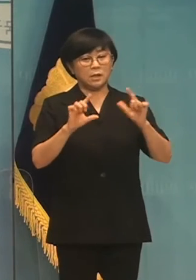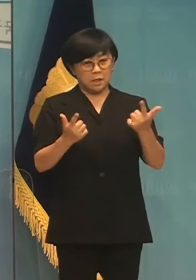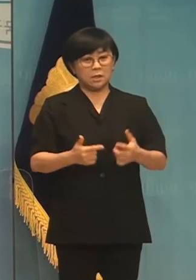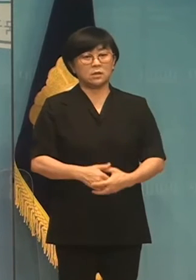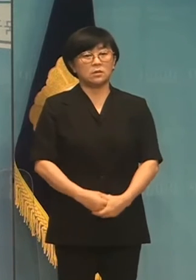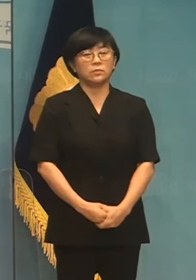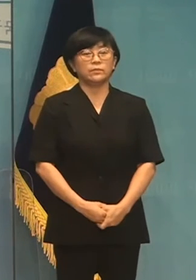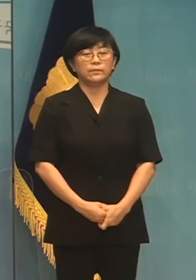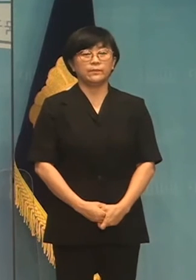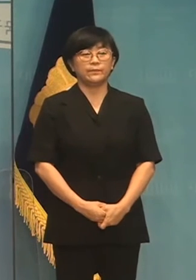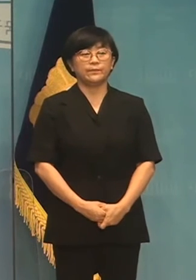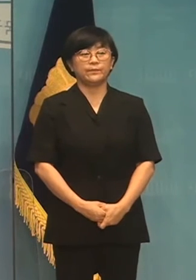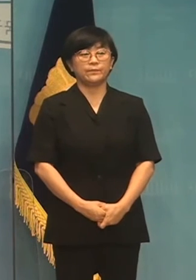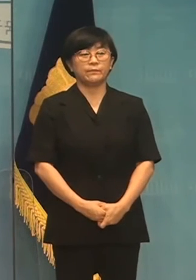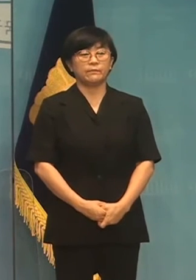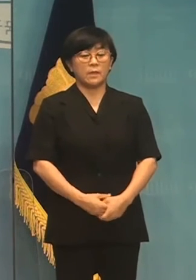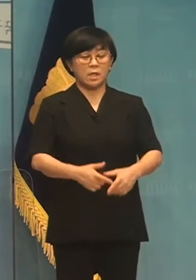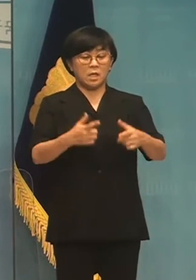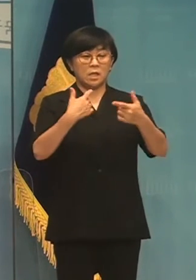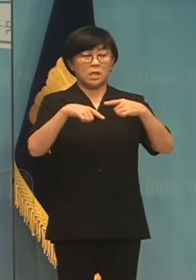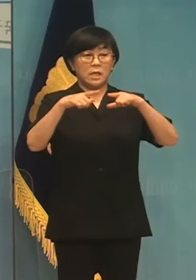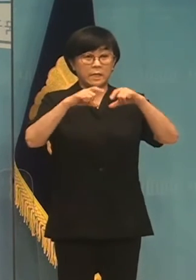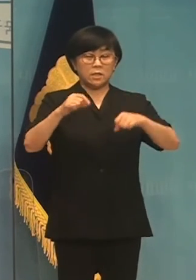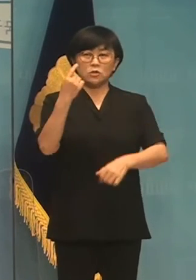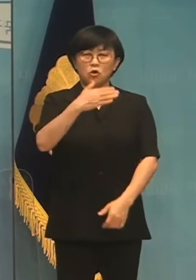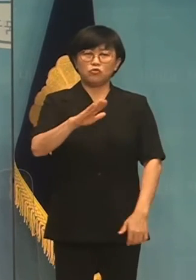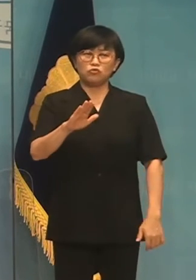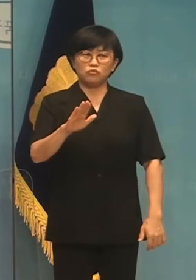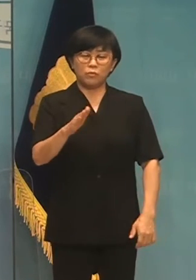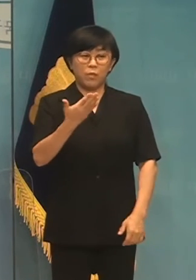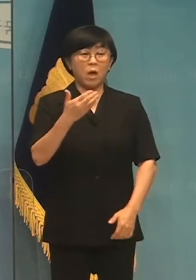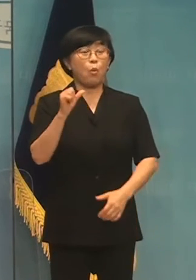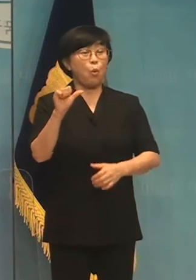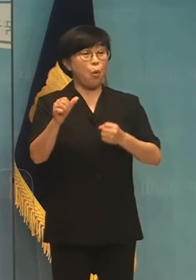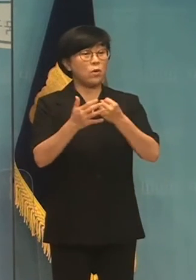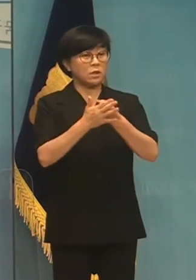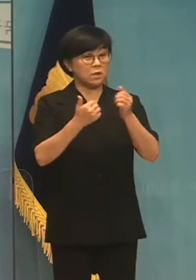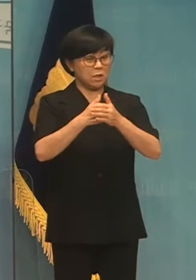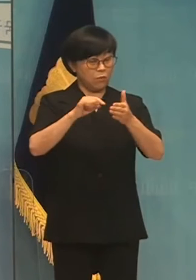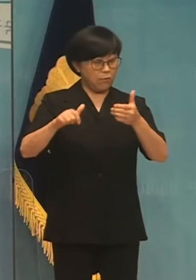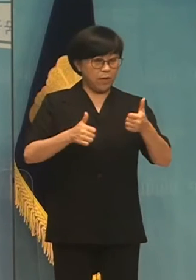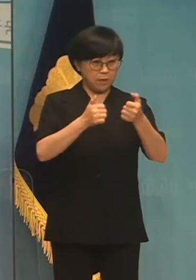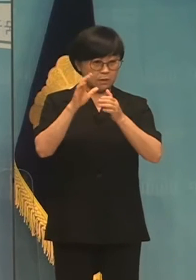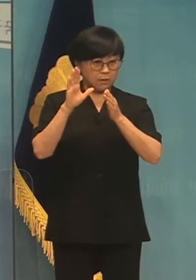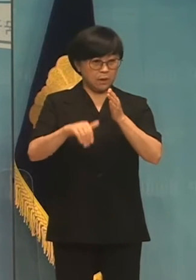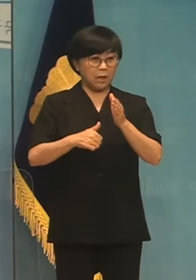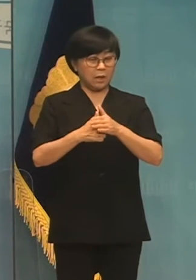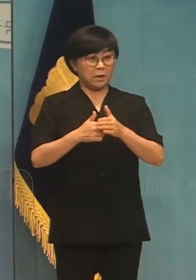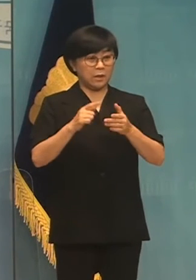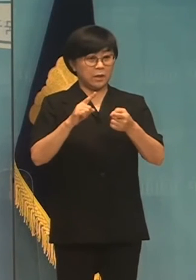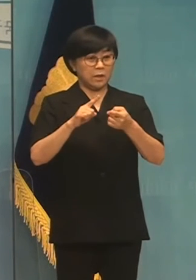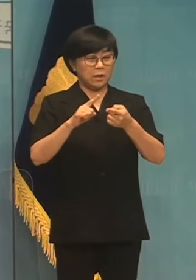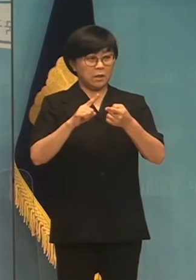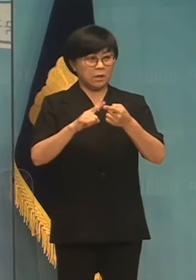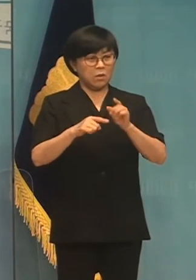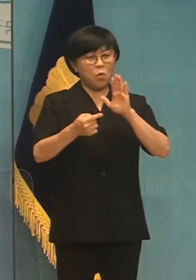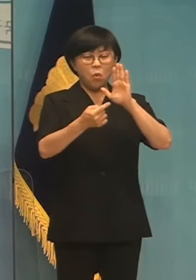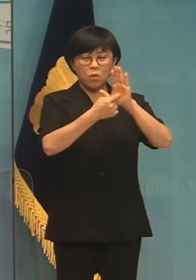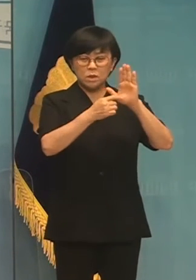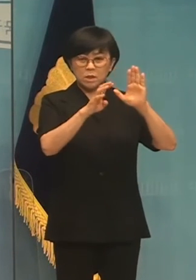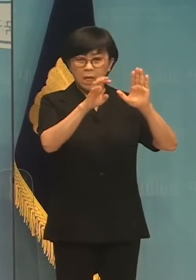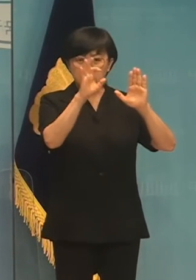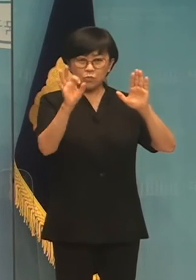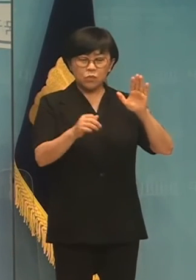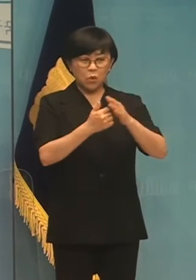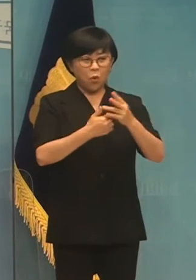아닙니다. 일제는 1905년 1월 28일 대각회의에서 심한에 있는 곳이 40%